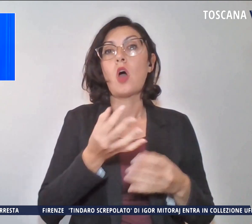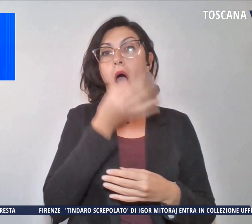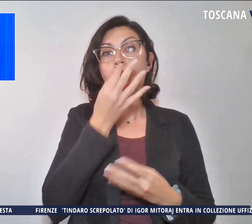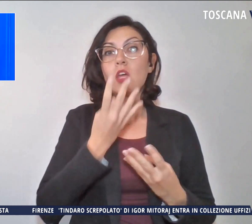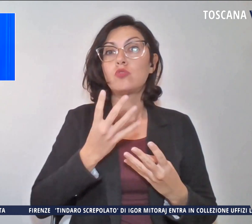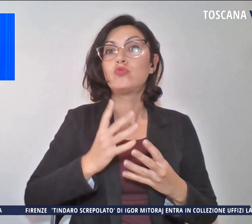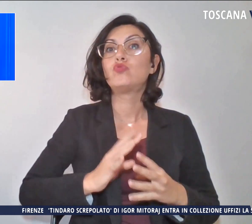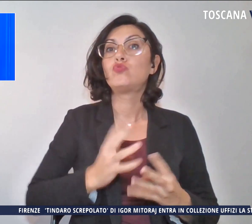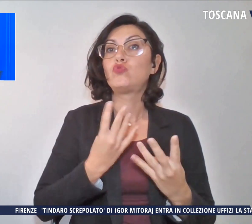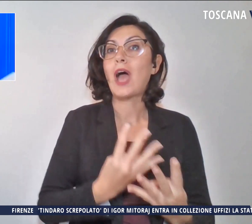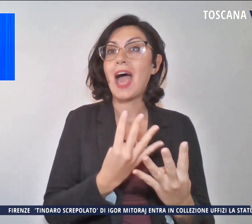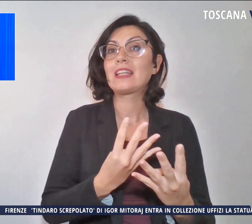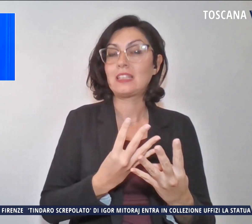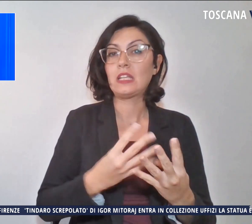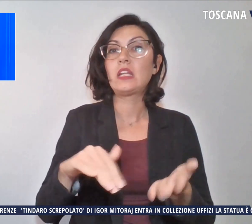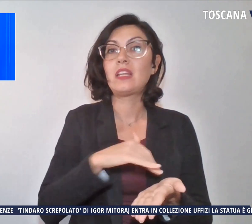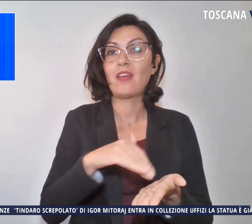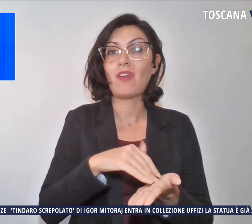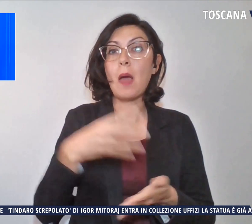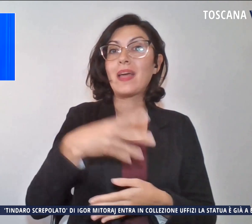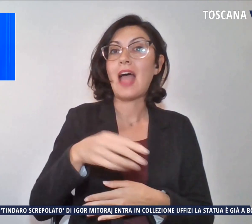delle Medaglie d'Oro a Firenze.